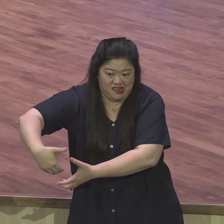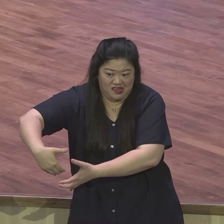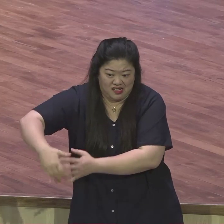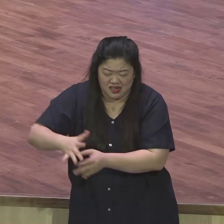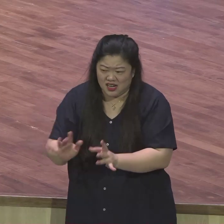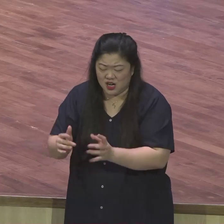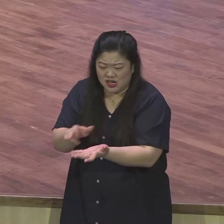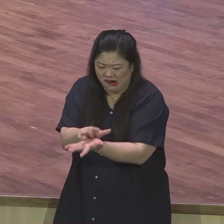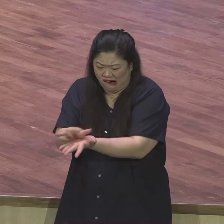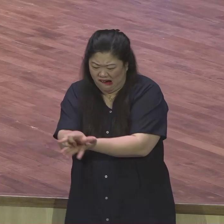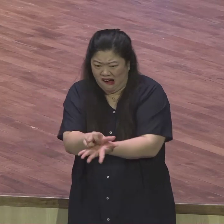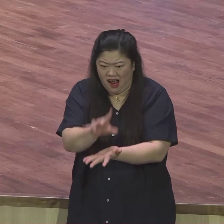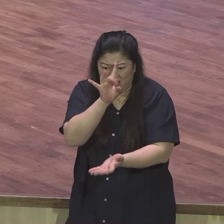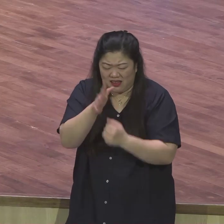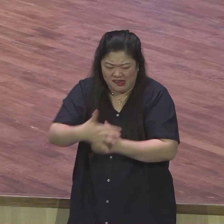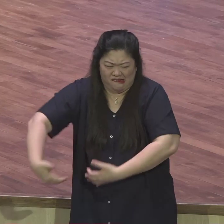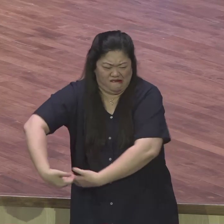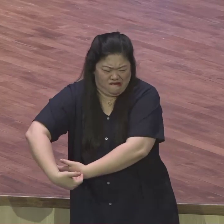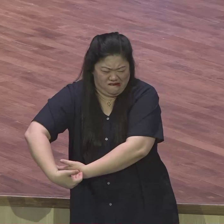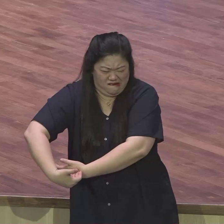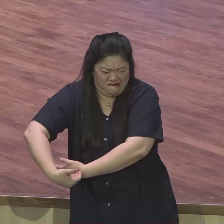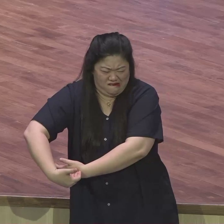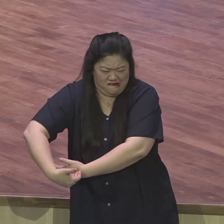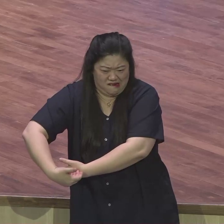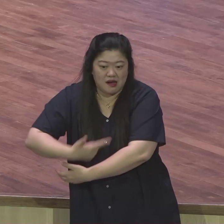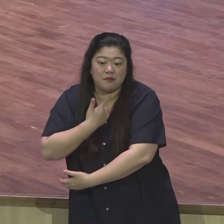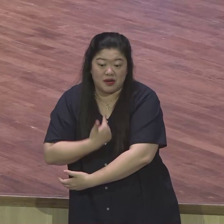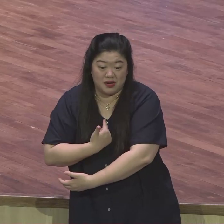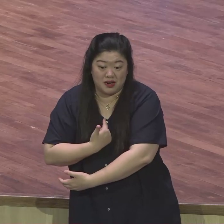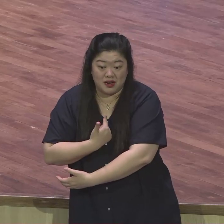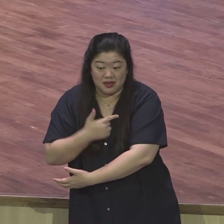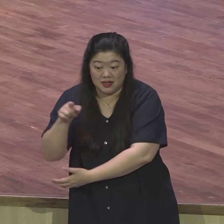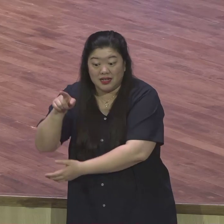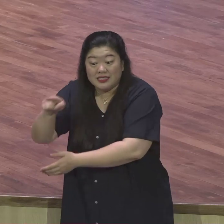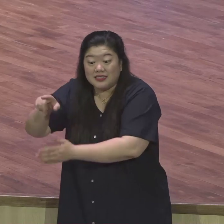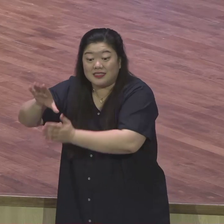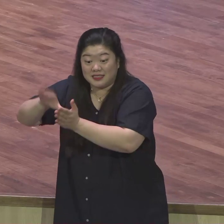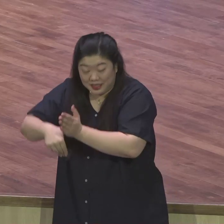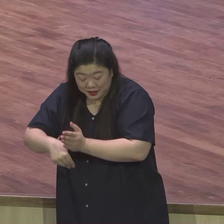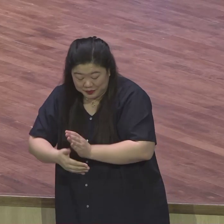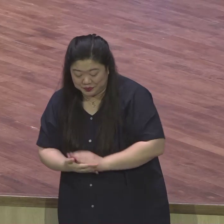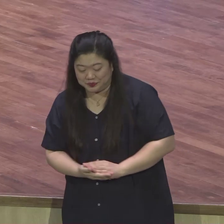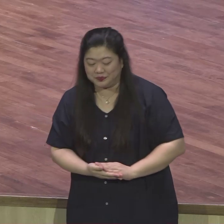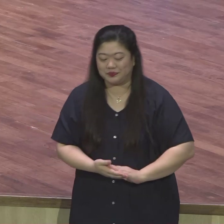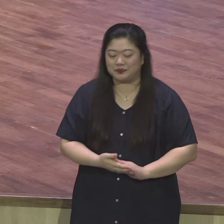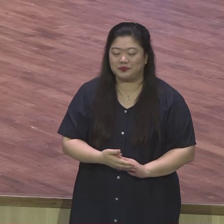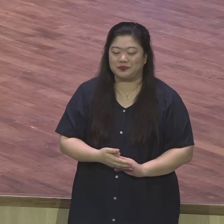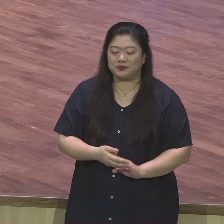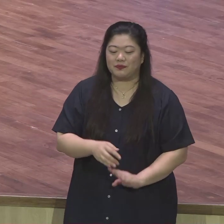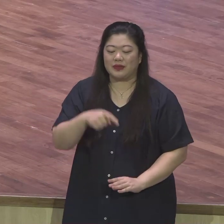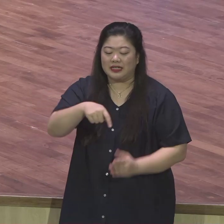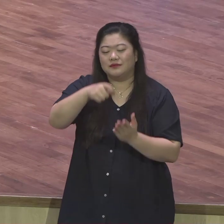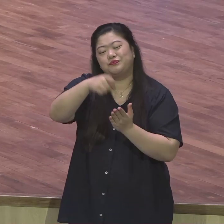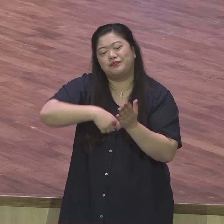매달리면서 매달려요. 여기서 한 가지 사실을 깨닫게 됩니다. 그것이 바로